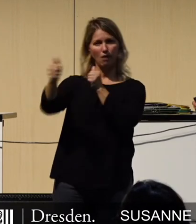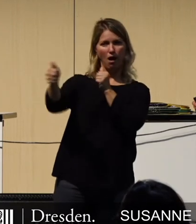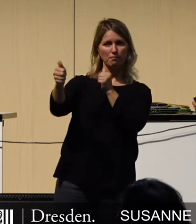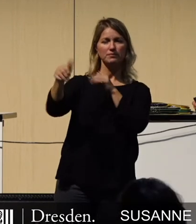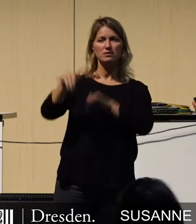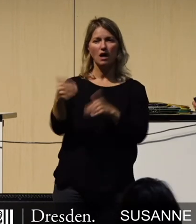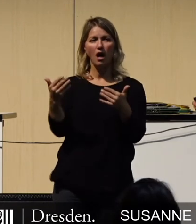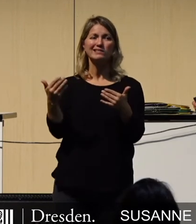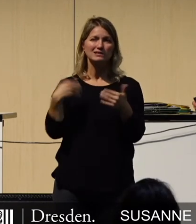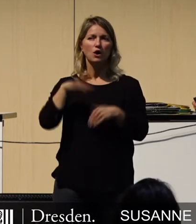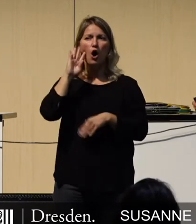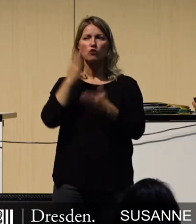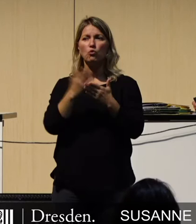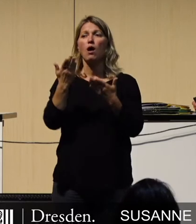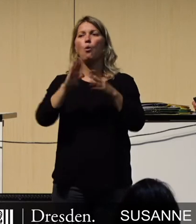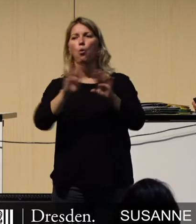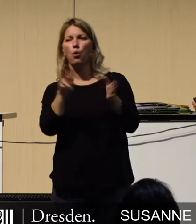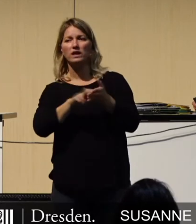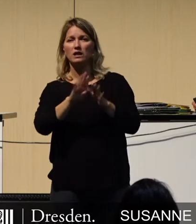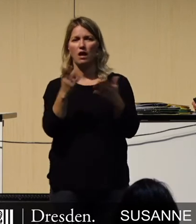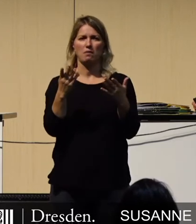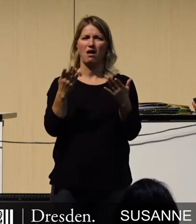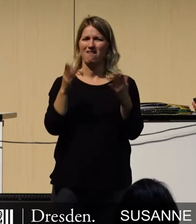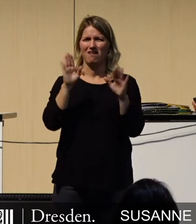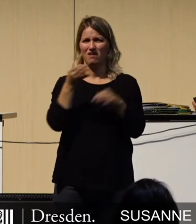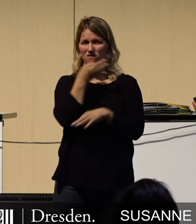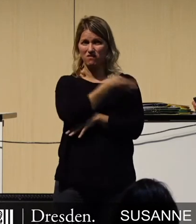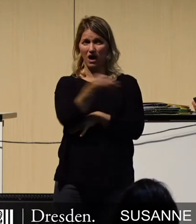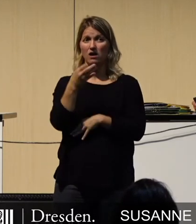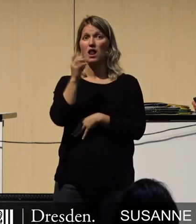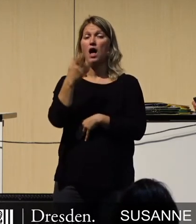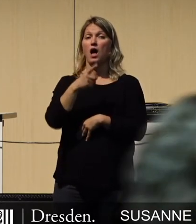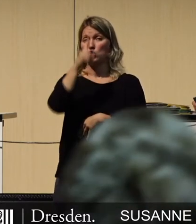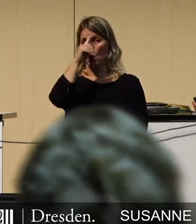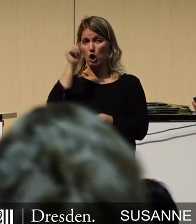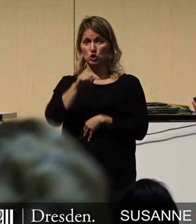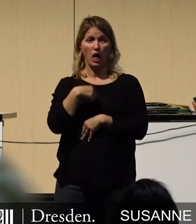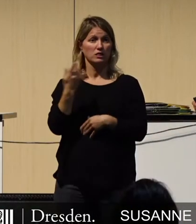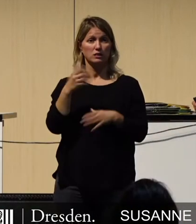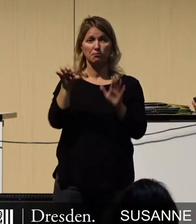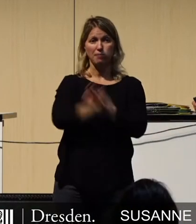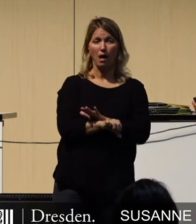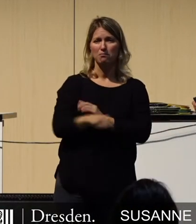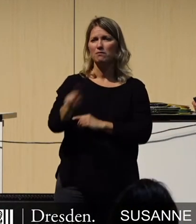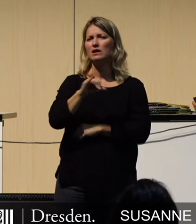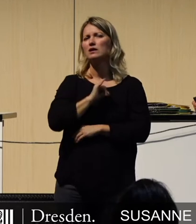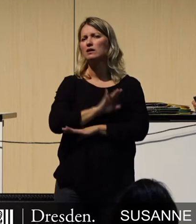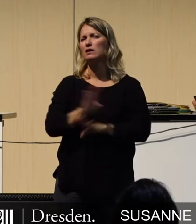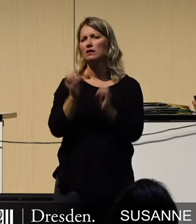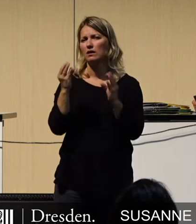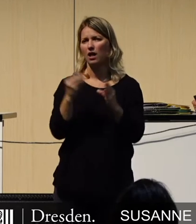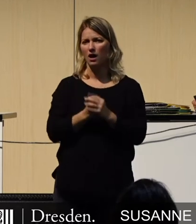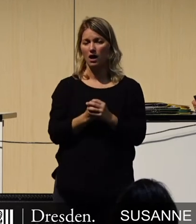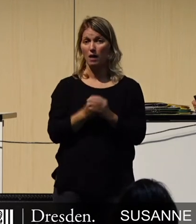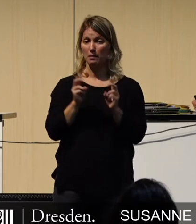Ja, ich höre es. Aber bitte, ich frage Sie, wer will denn schon Deutschland zu Fall bringen? Aber Dresden,